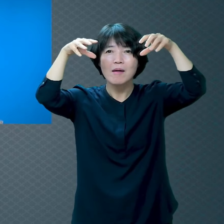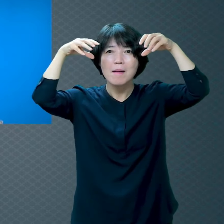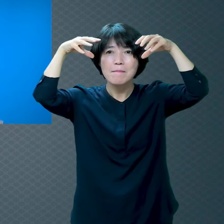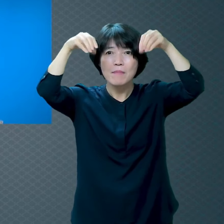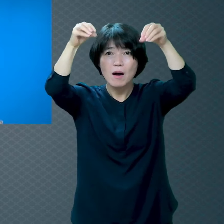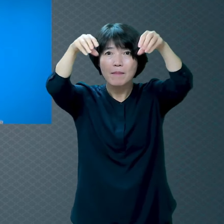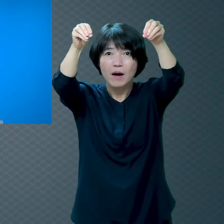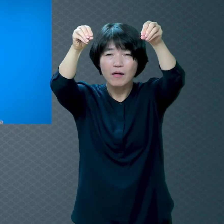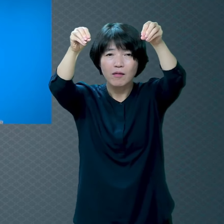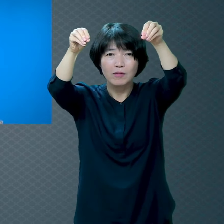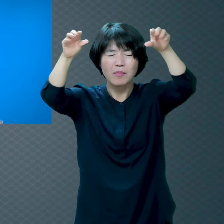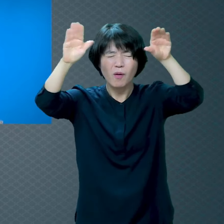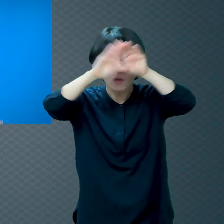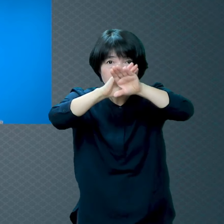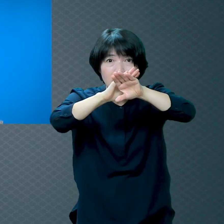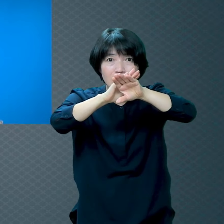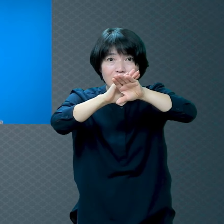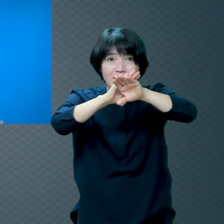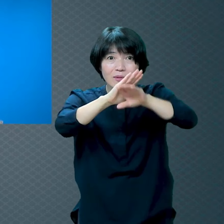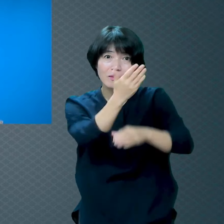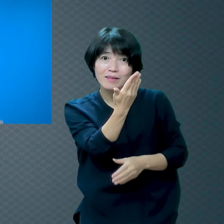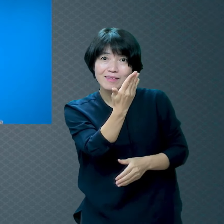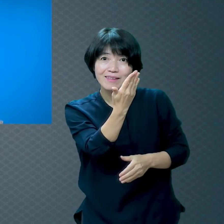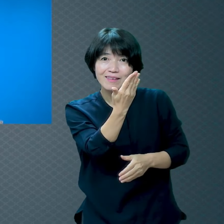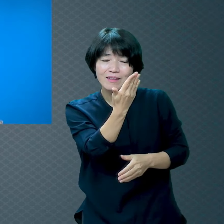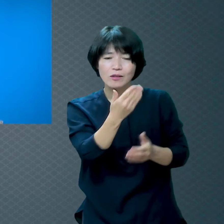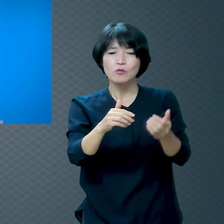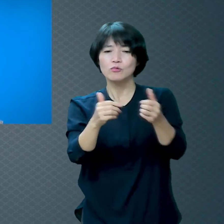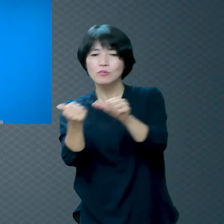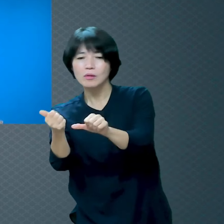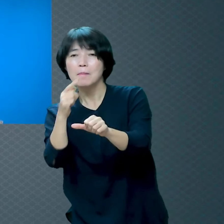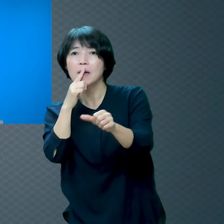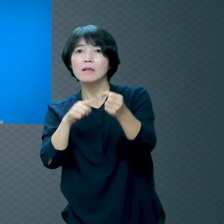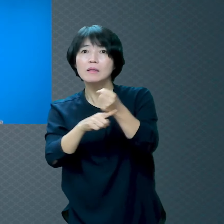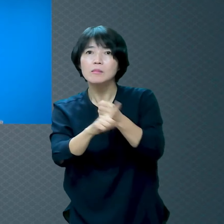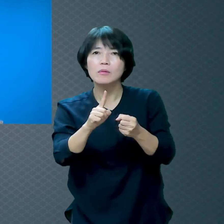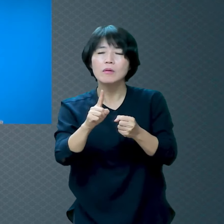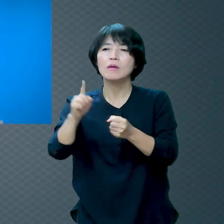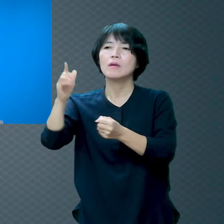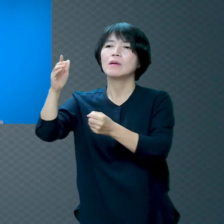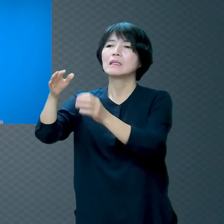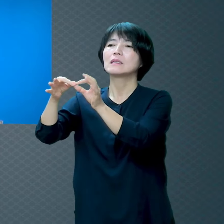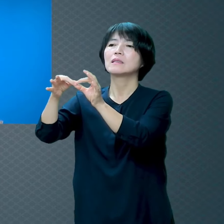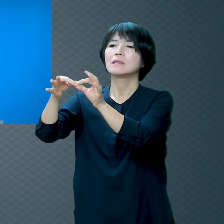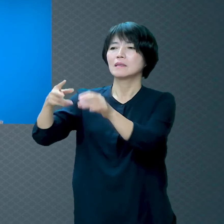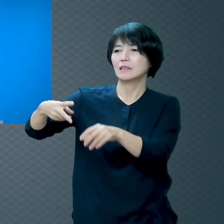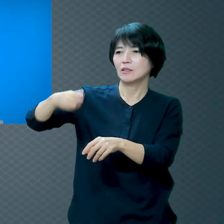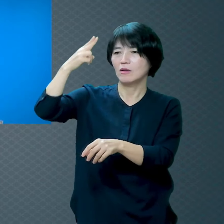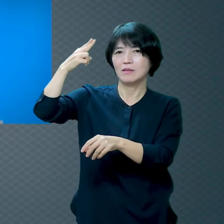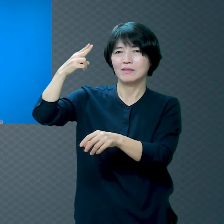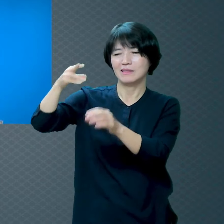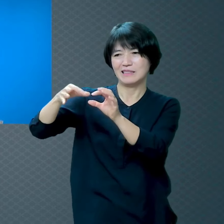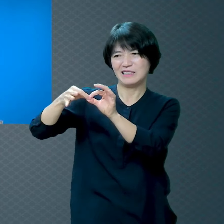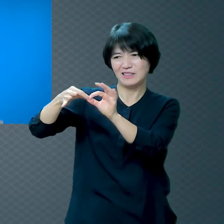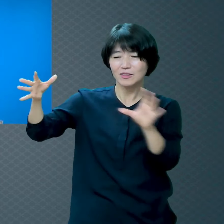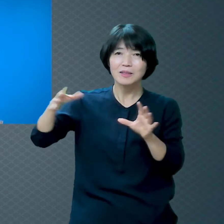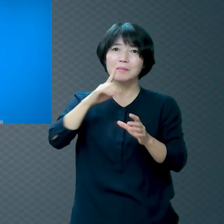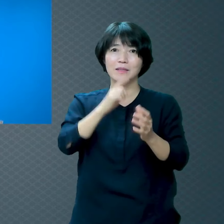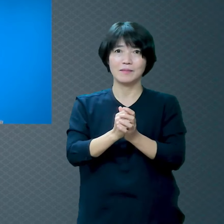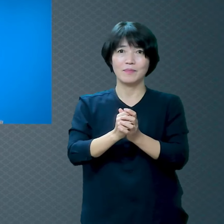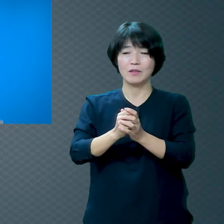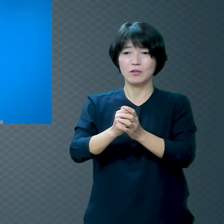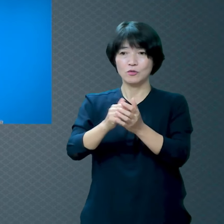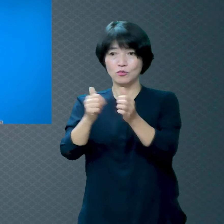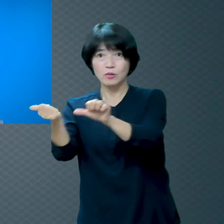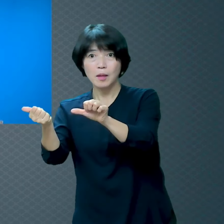말을 다르게 표현하면 뭐죠 끊어졌다는 거예요 왜 등이 나갔을까요